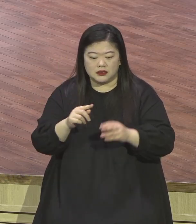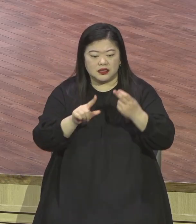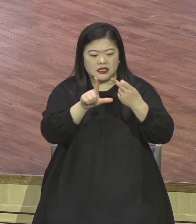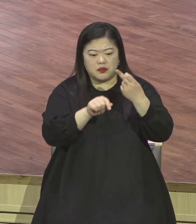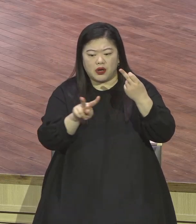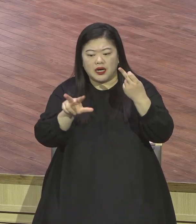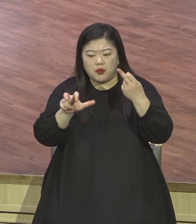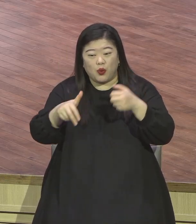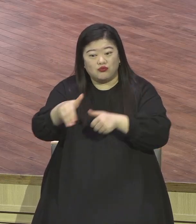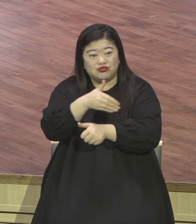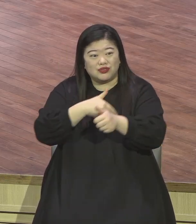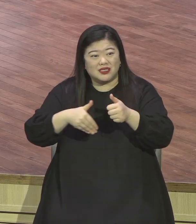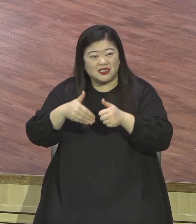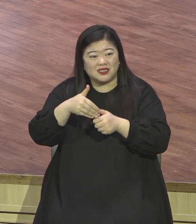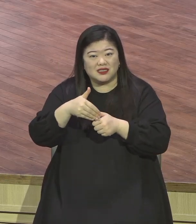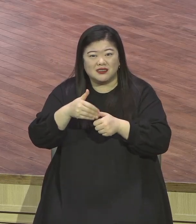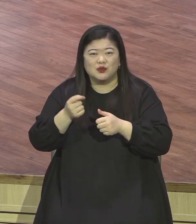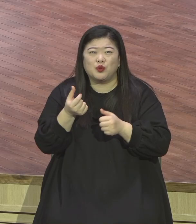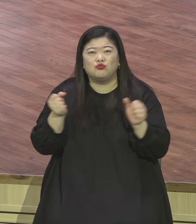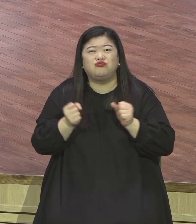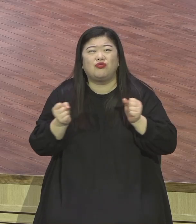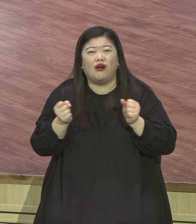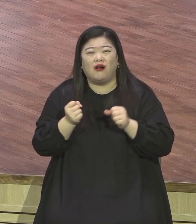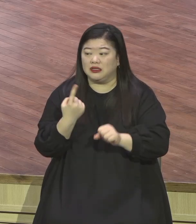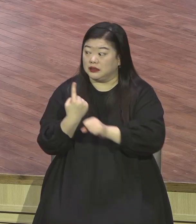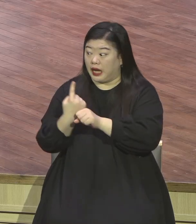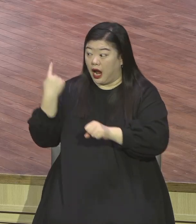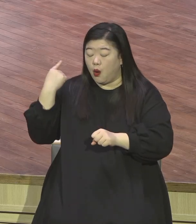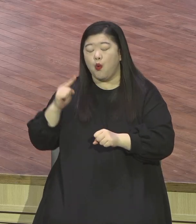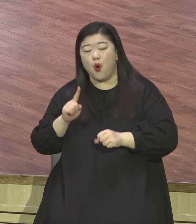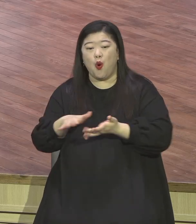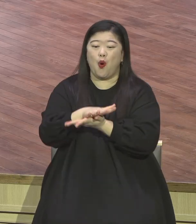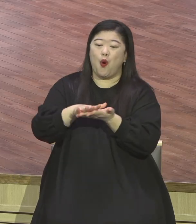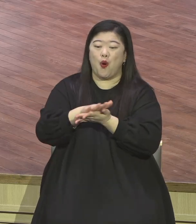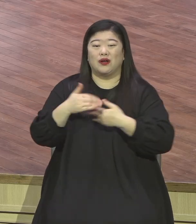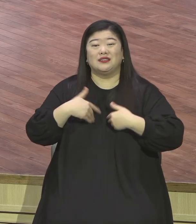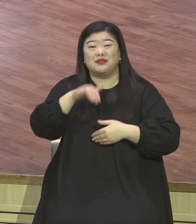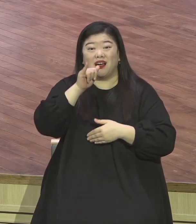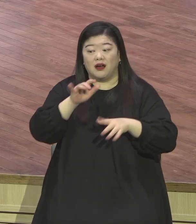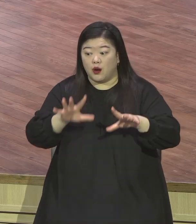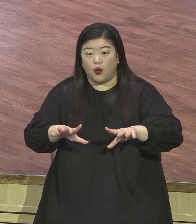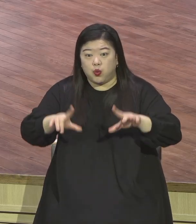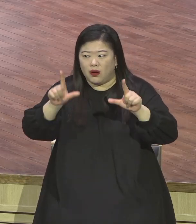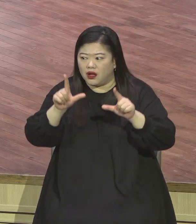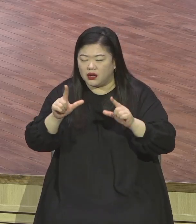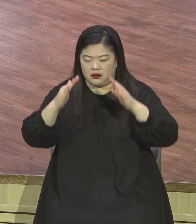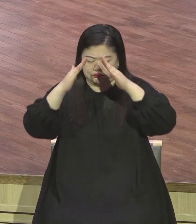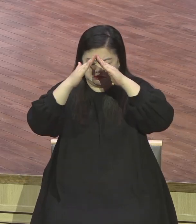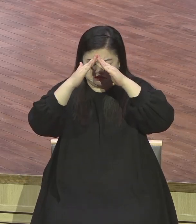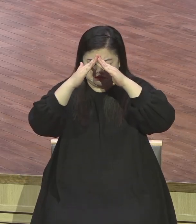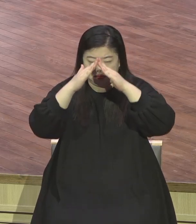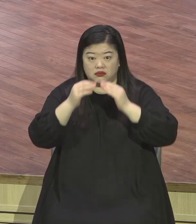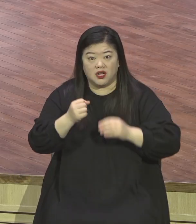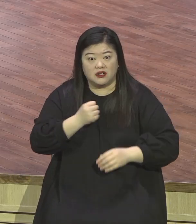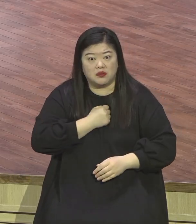썰렁하죠 이런 크리마스는 처음이지요 또 밖에 상인들은